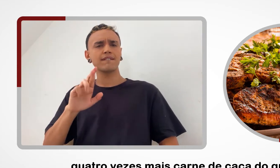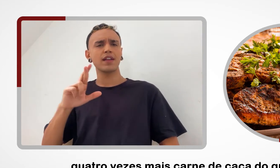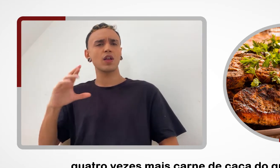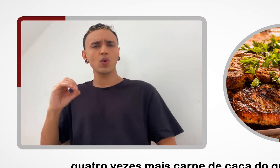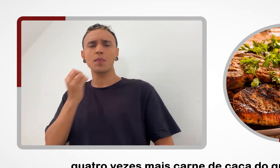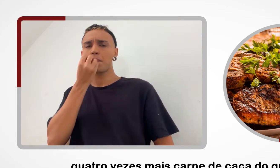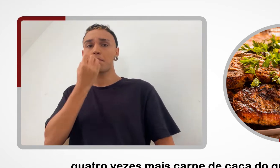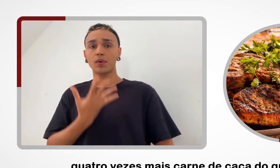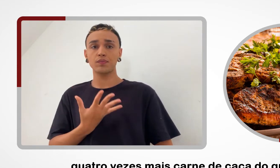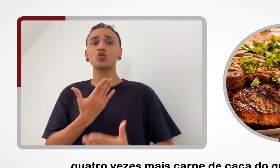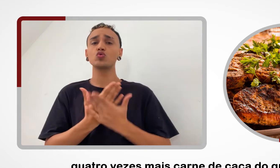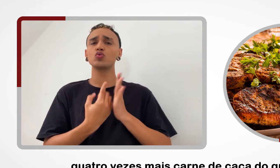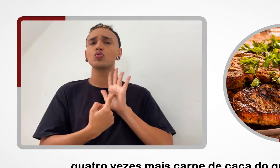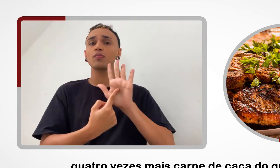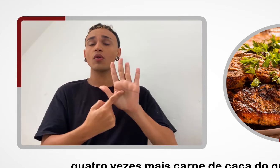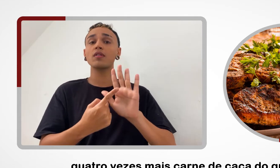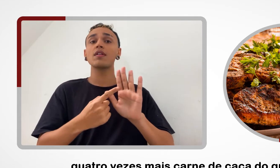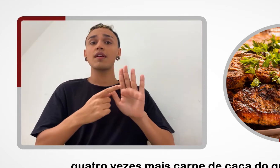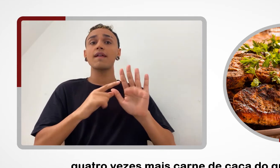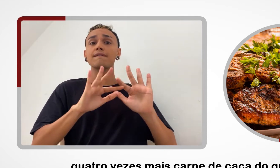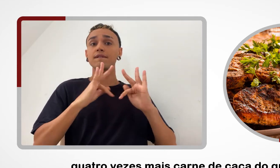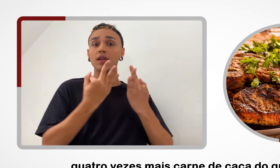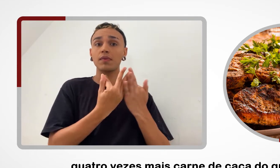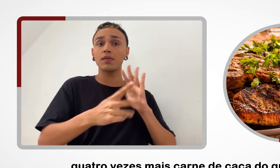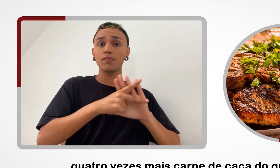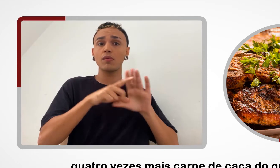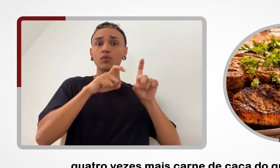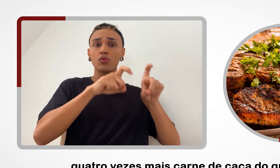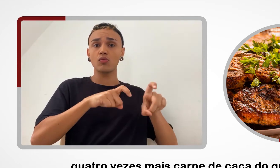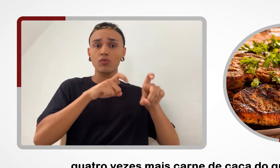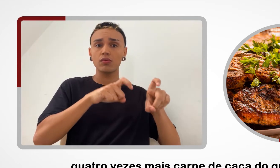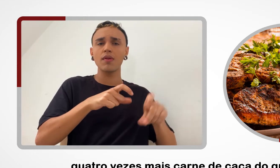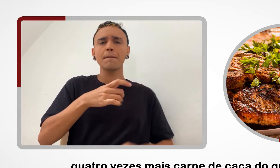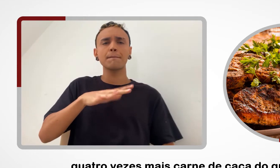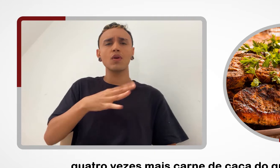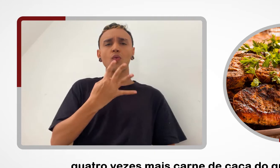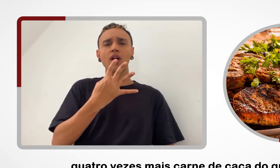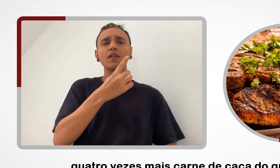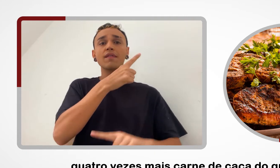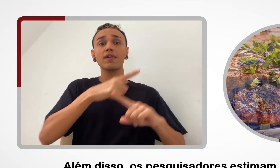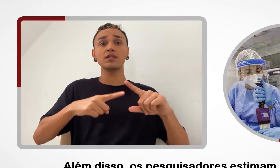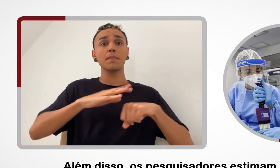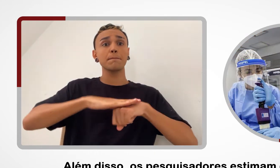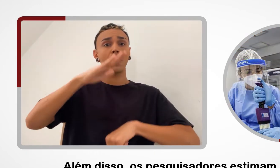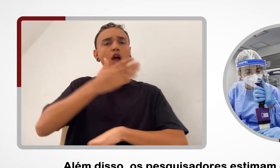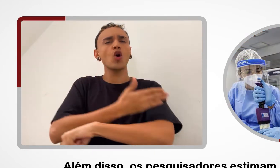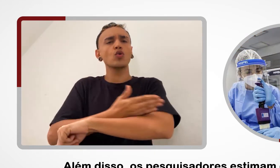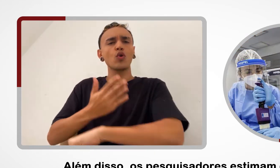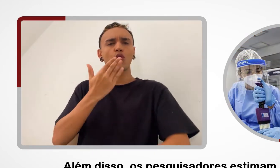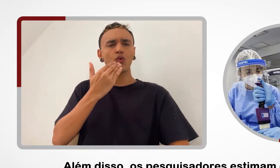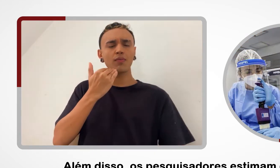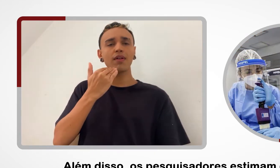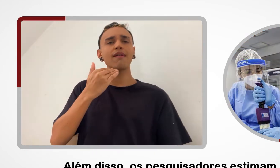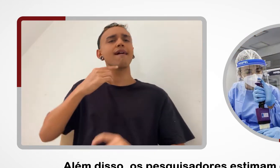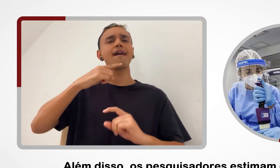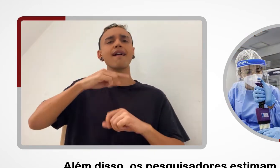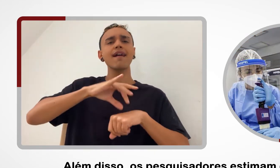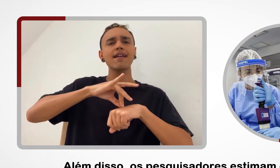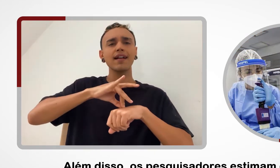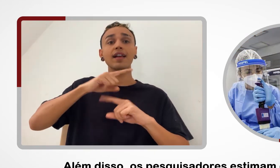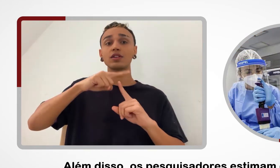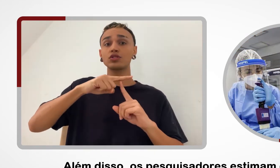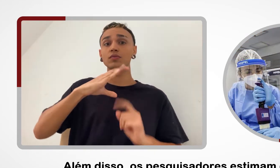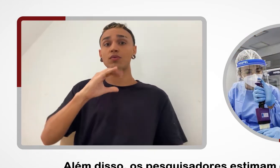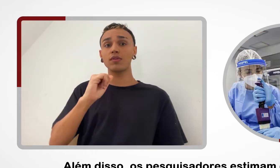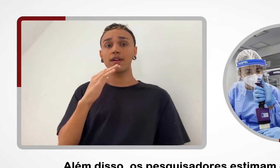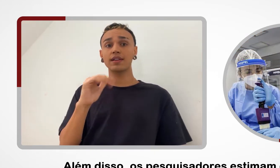mais carne de caça do que as famílias das zonas urbanas. Além disso, os pesquisadores estimam que